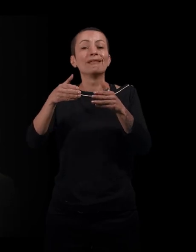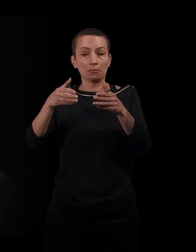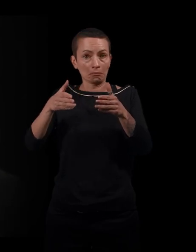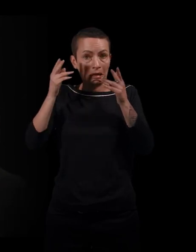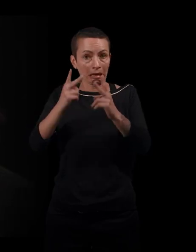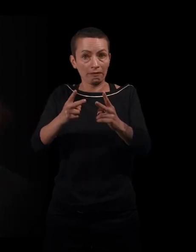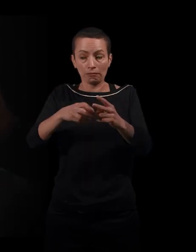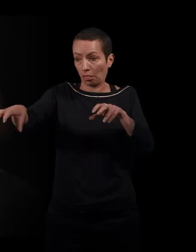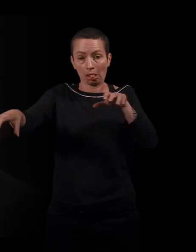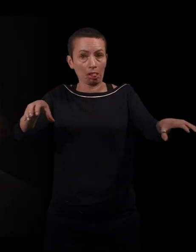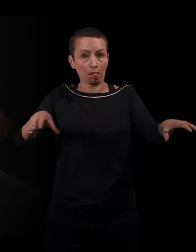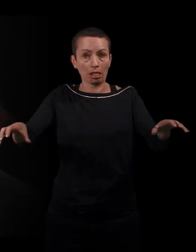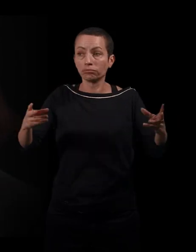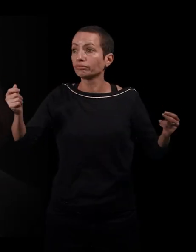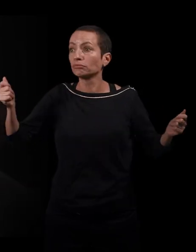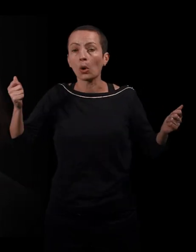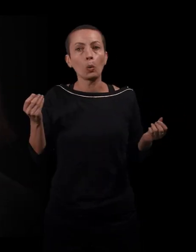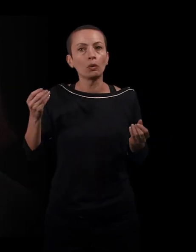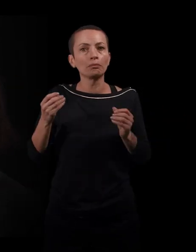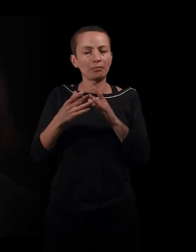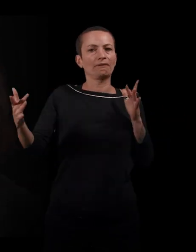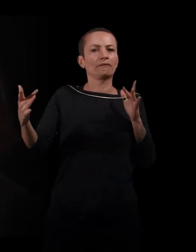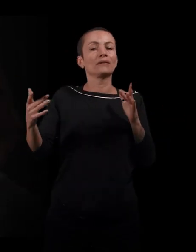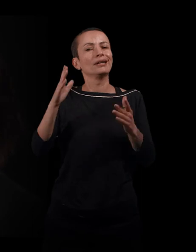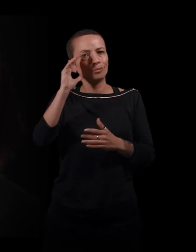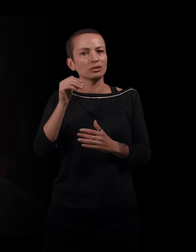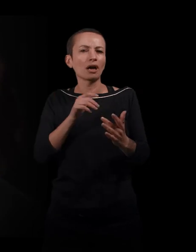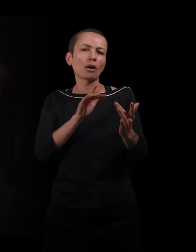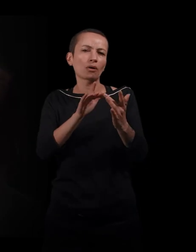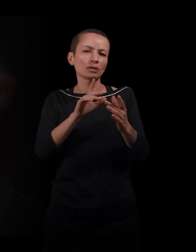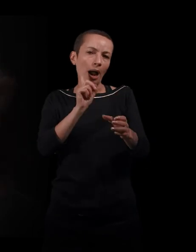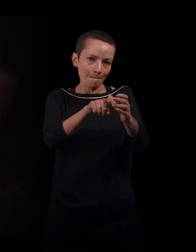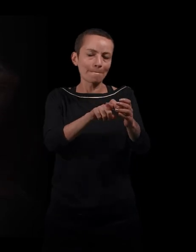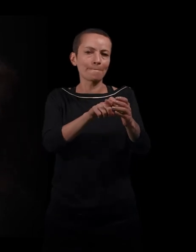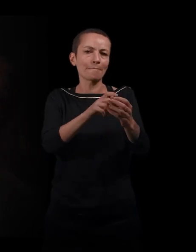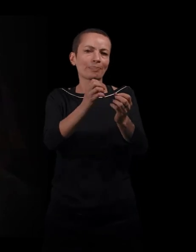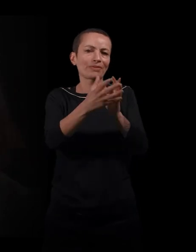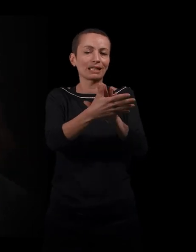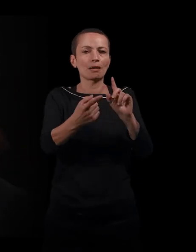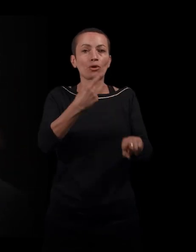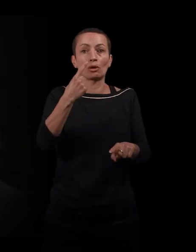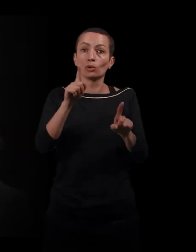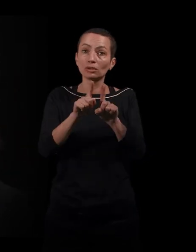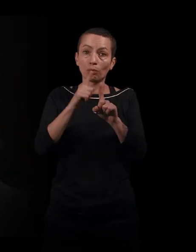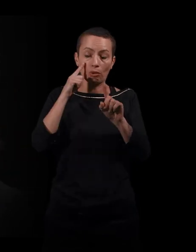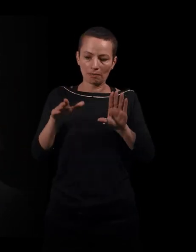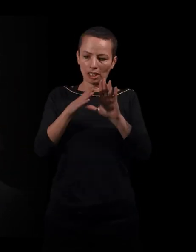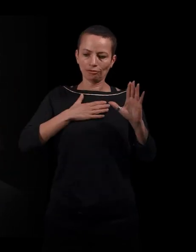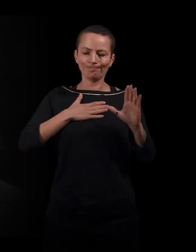nouvelles tout d'un coup des proches. Donc la connexion, c'est important pour ça, mais aussi pour se reconstituer, pour se reconstruire une image en migration. Je voudrais lire un petit